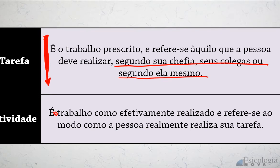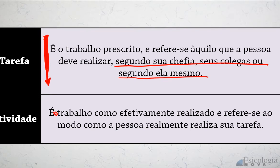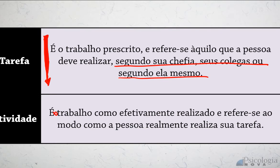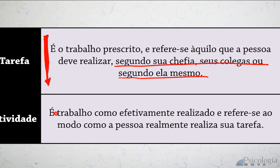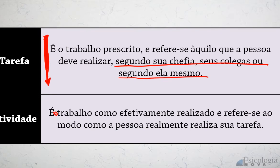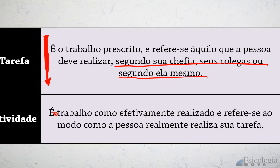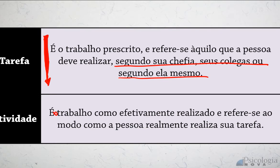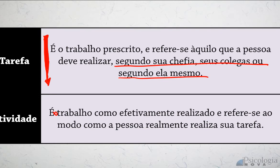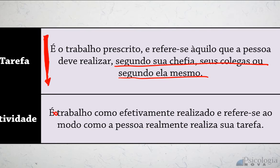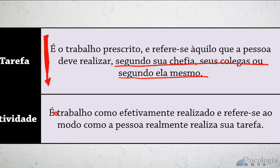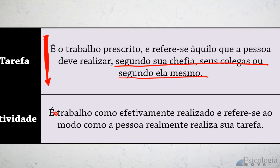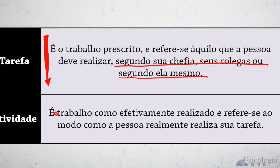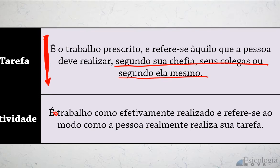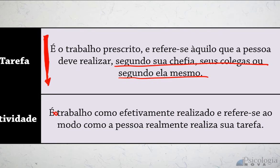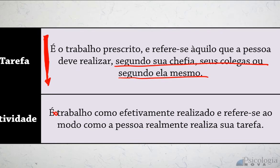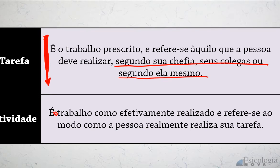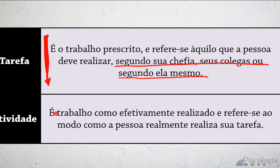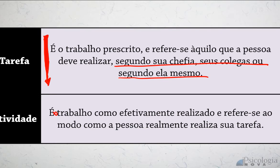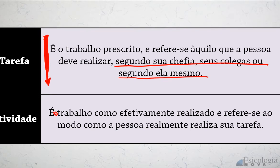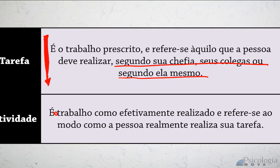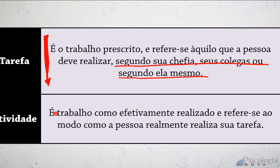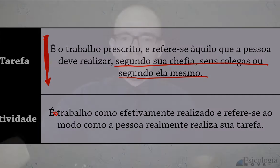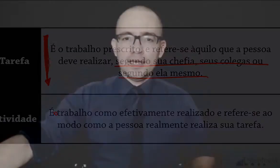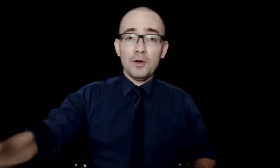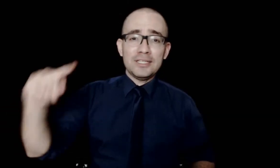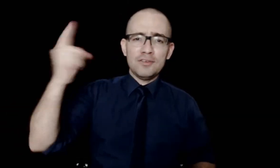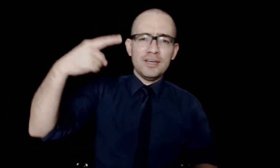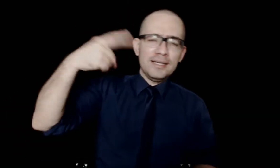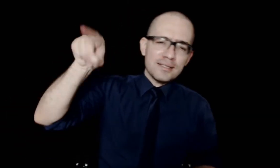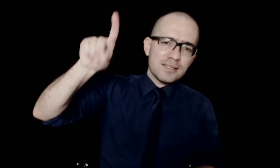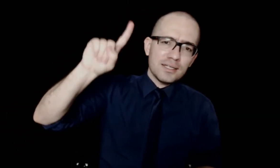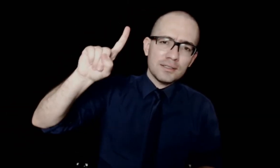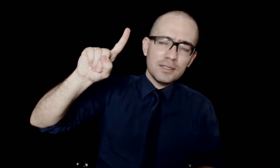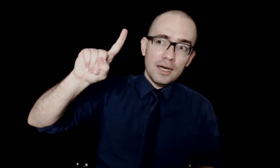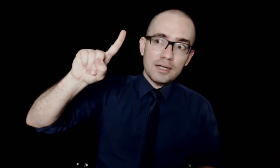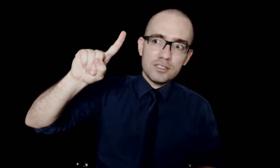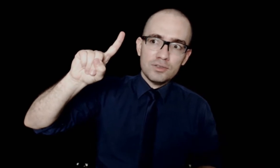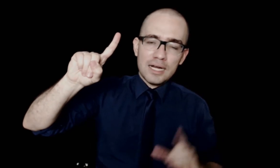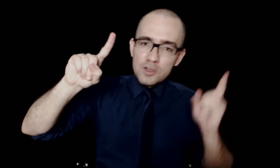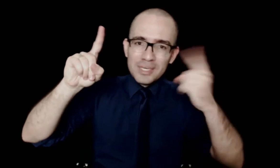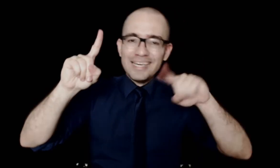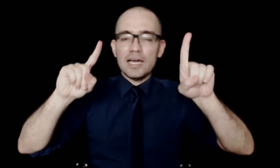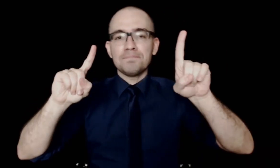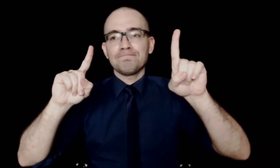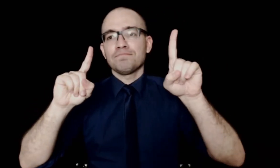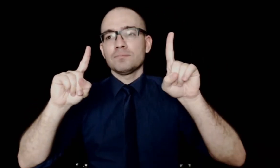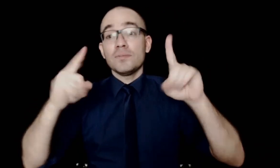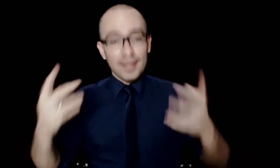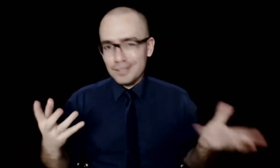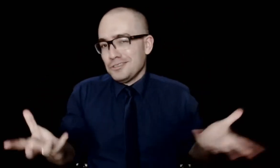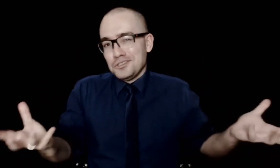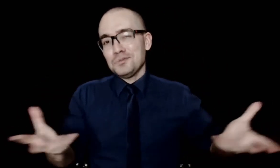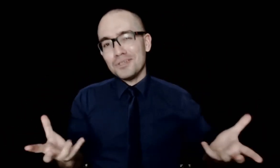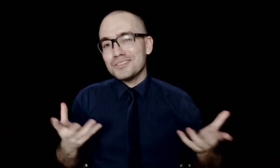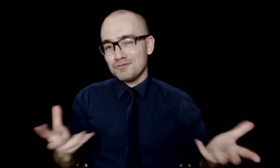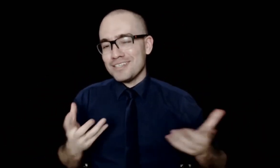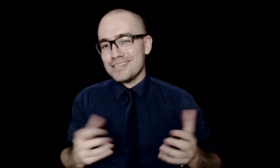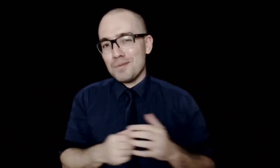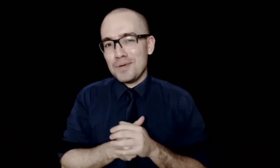professor, eu entendi. Muito fácil isso. Tarefa, beleza. É o que deveria ser. Atividade é o que é. É. A gente pode fazer essa